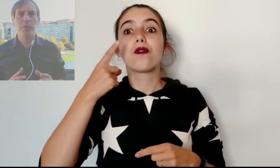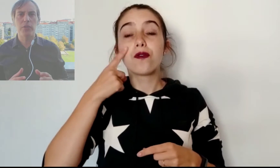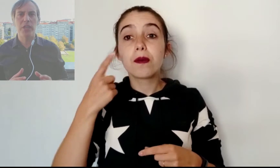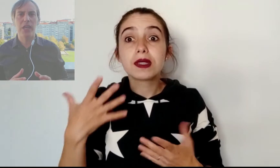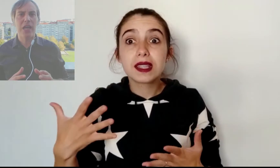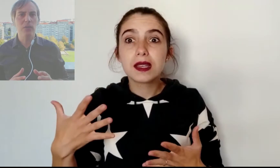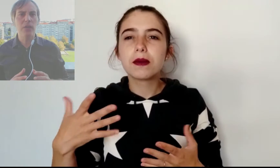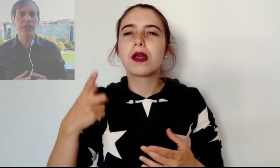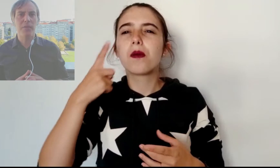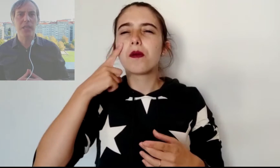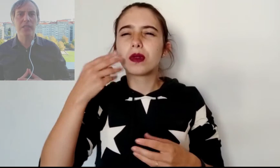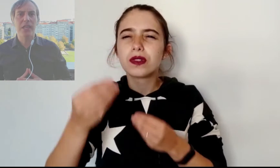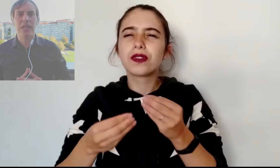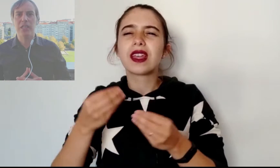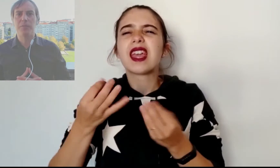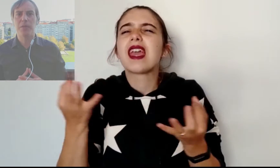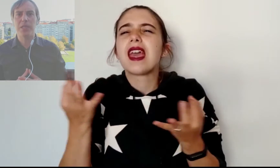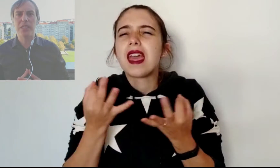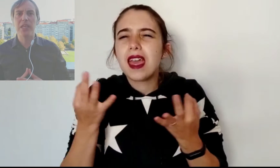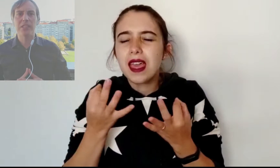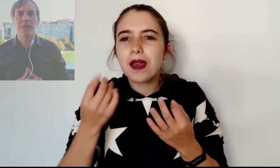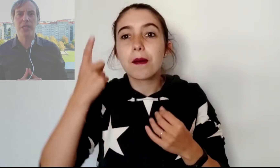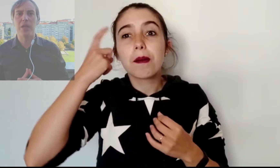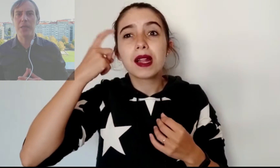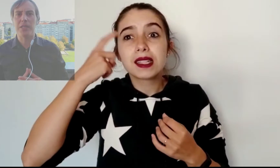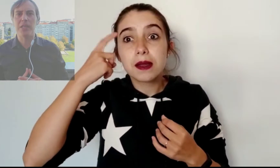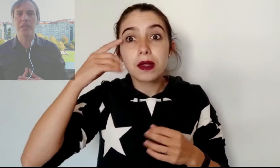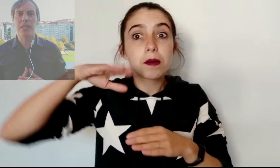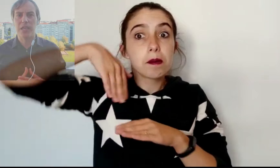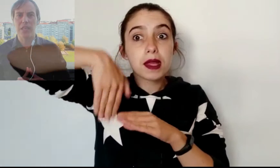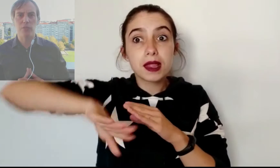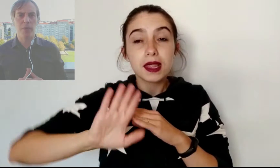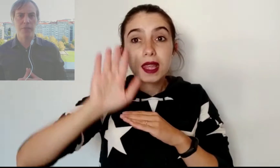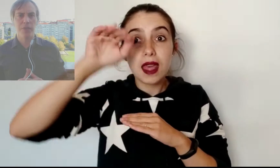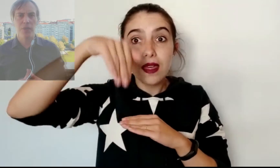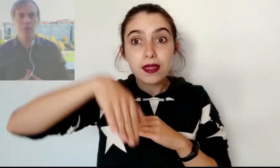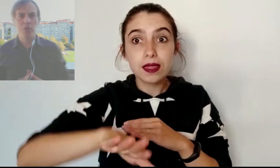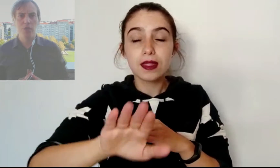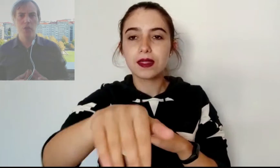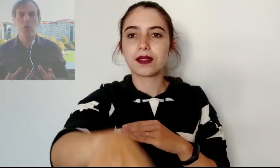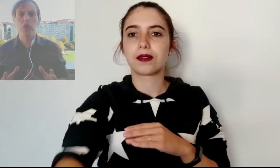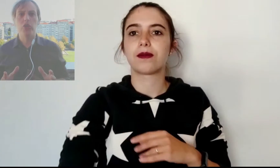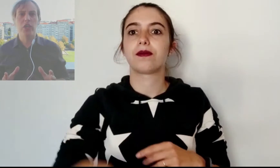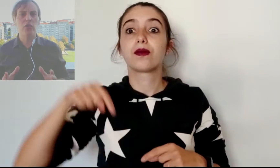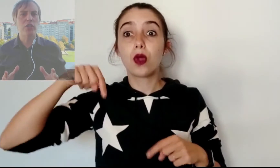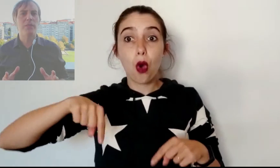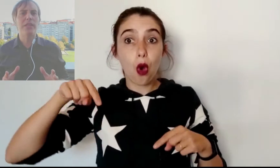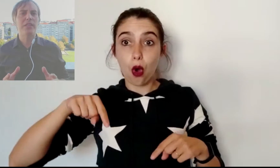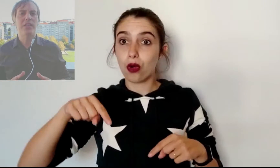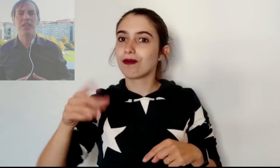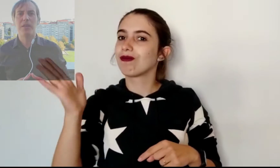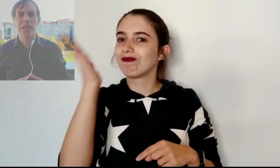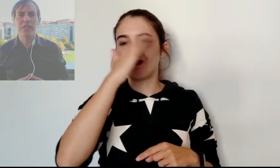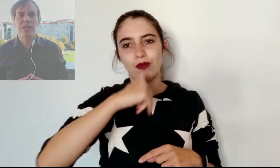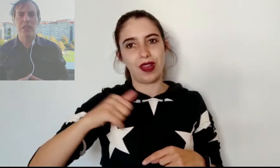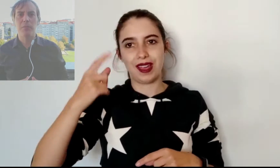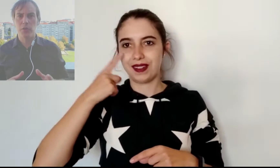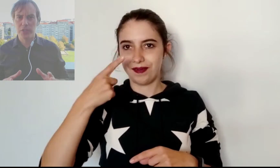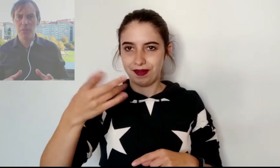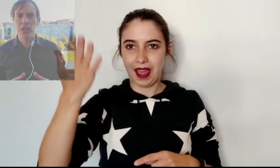poseer alguna herramienta que les permitiera saber la pendiente de cada superficie. Hoy no se conservan dichas herramientas, pero está muy